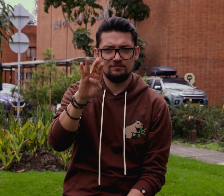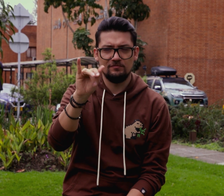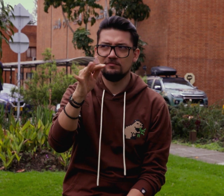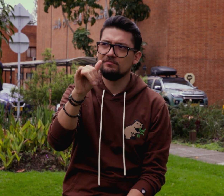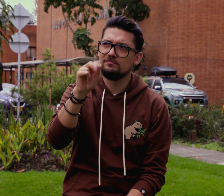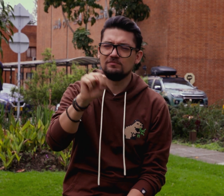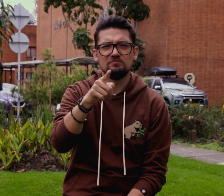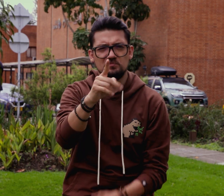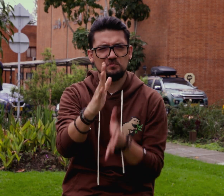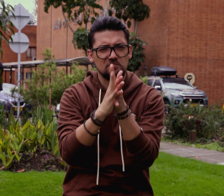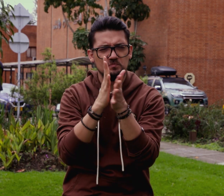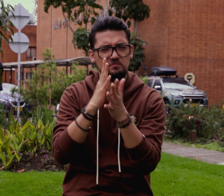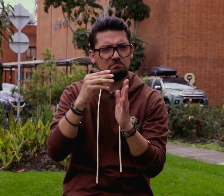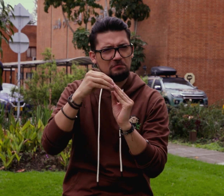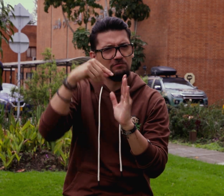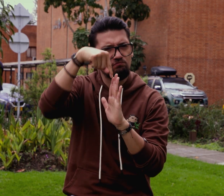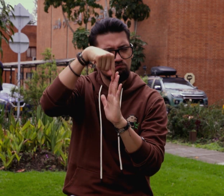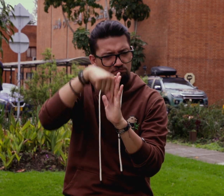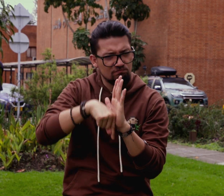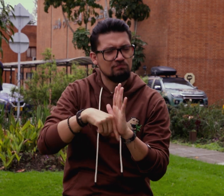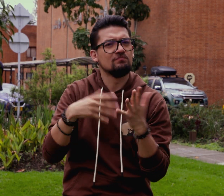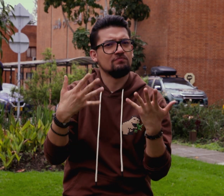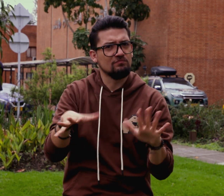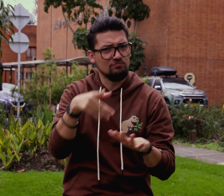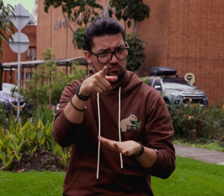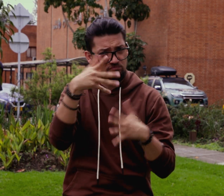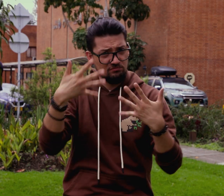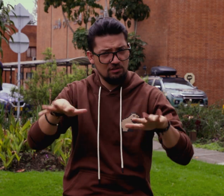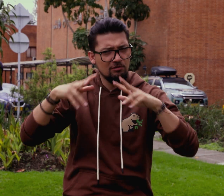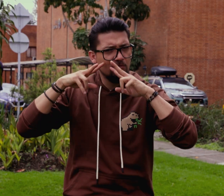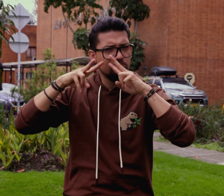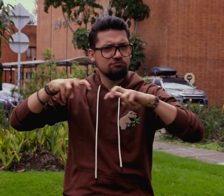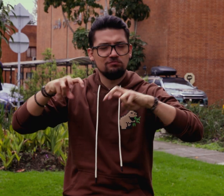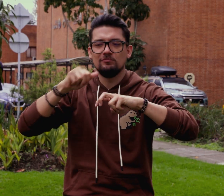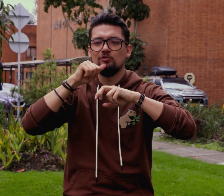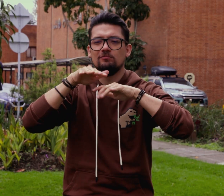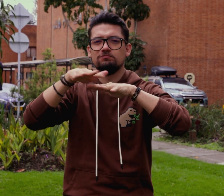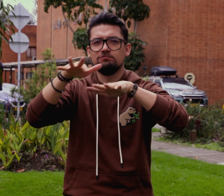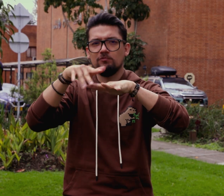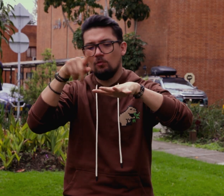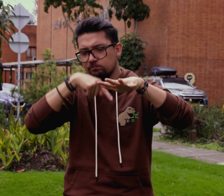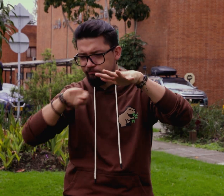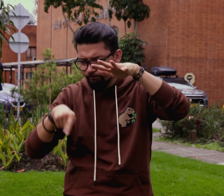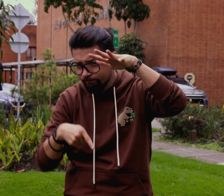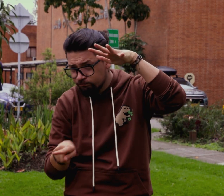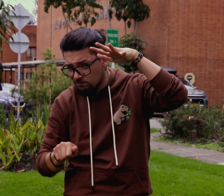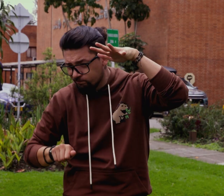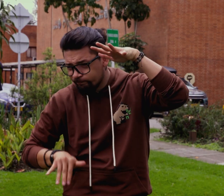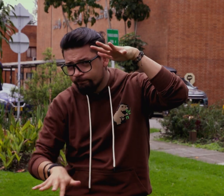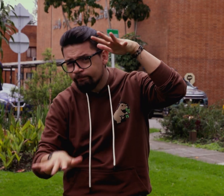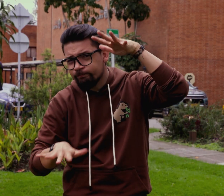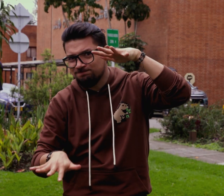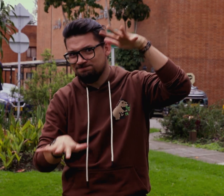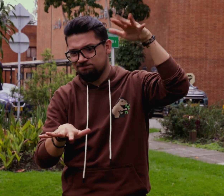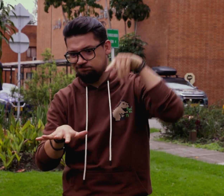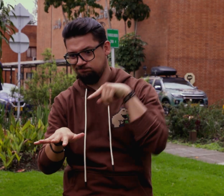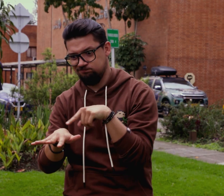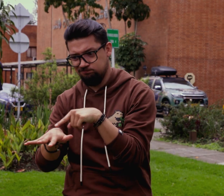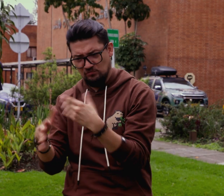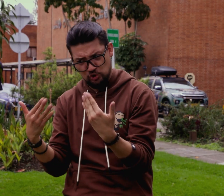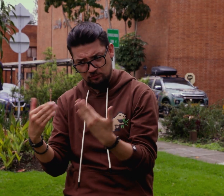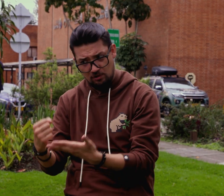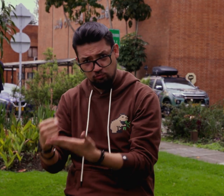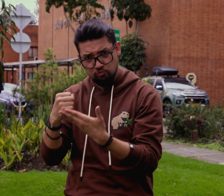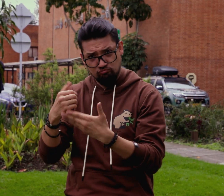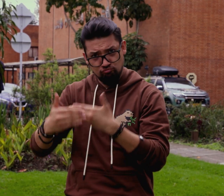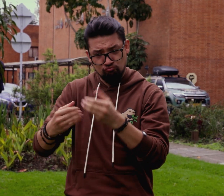Juan Sebastián, quisiera que me contaras más a fondo de la investigación que has hecho sobre las aguas subterráneas. ¿Crees que